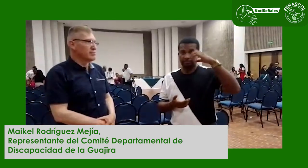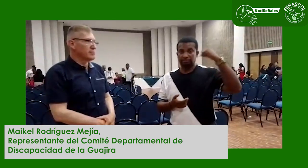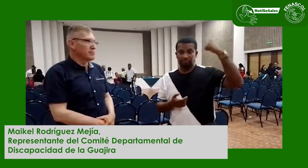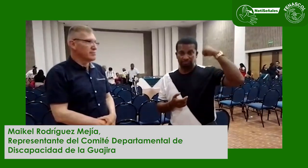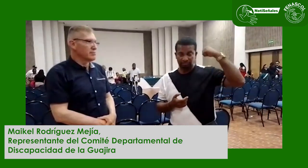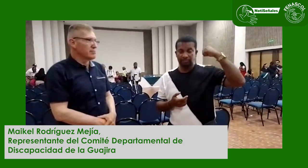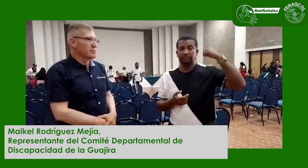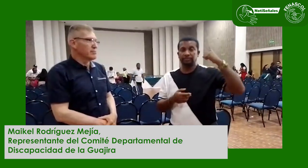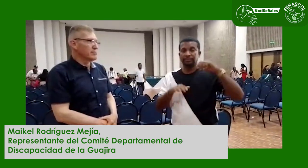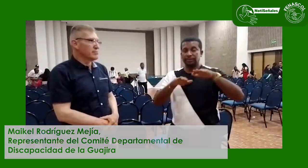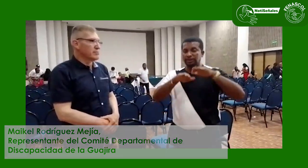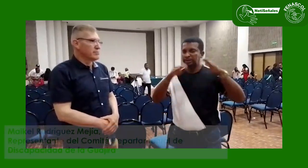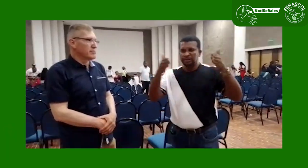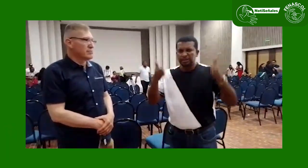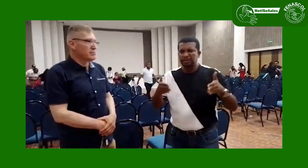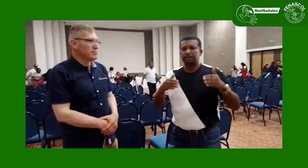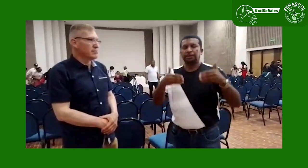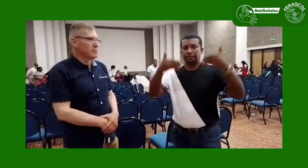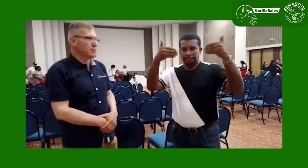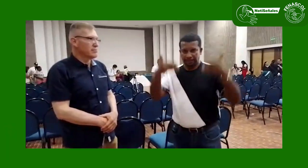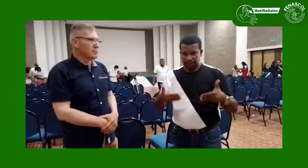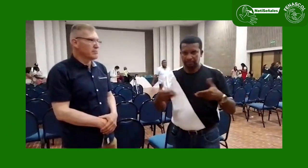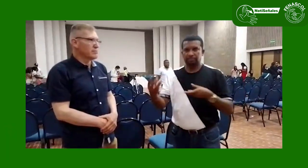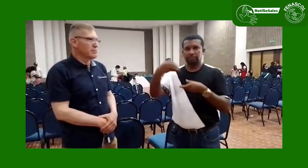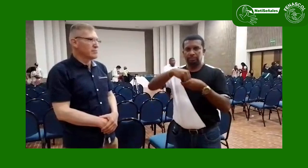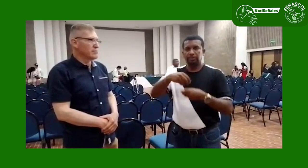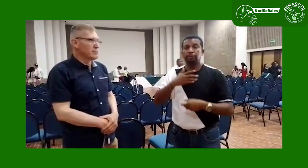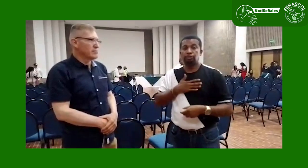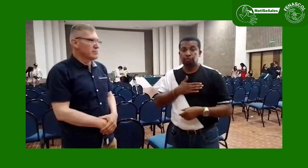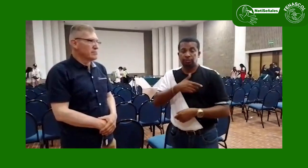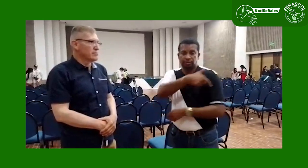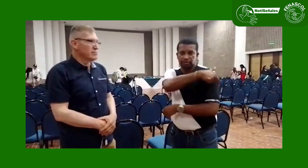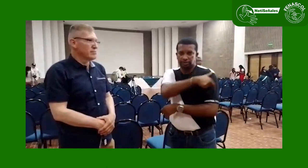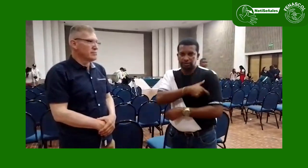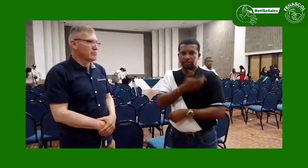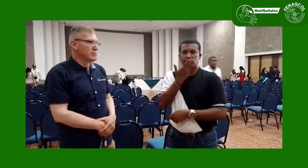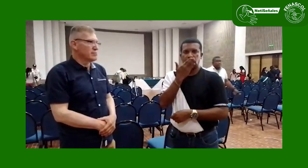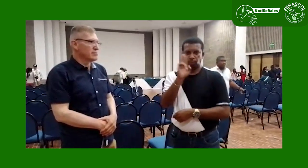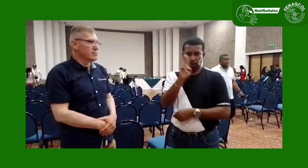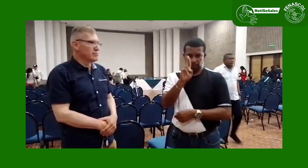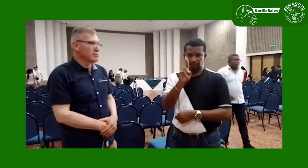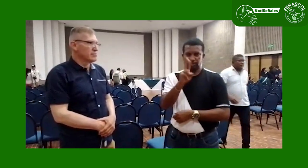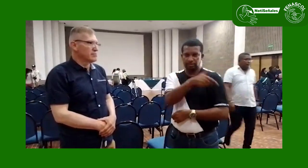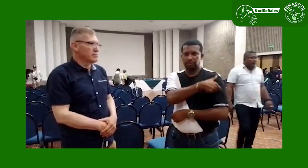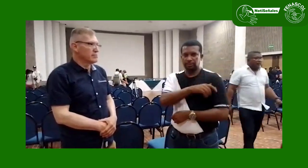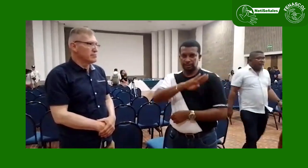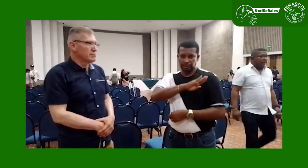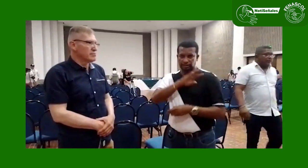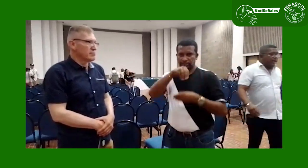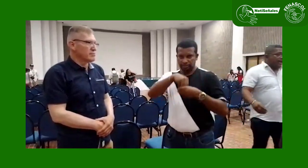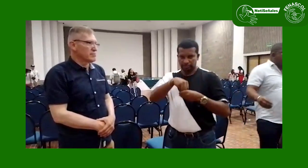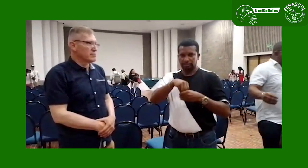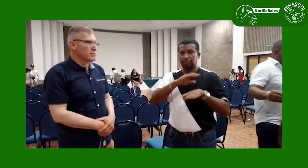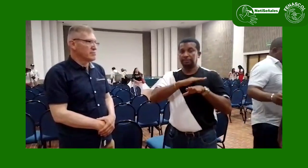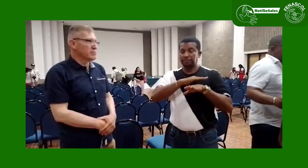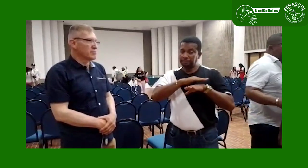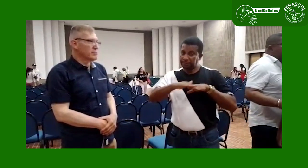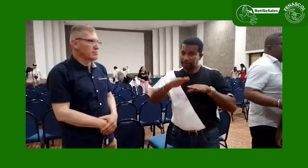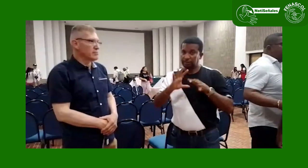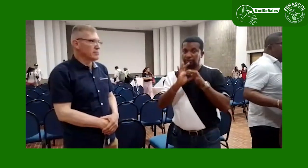en una mesa de trabajo sobre discapacidad. Yo hago parte del comité de Río Hacha, en la alcaldía. En esta invitación, donde participa el Consejo